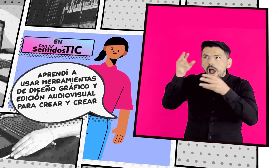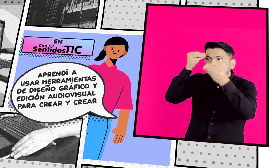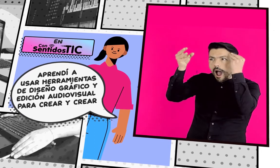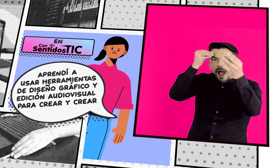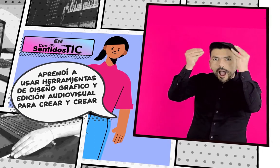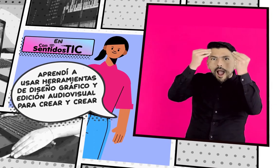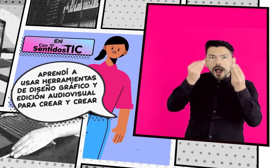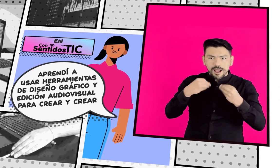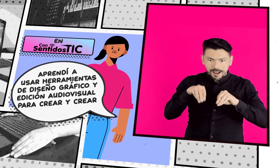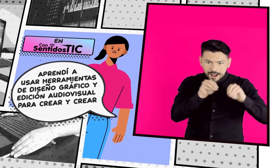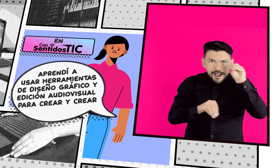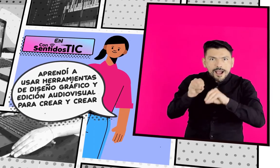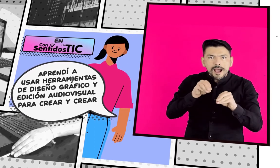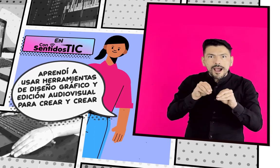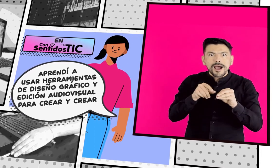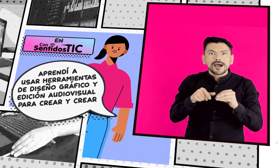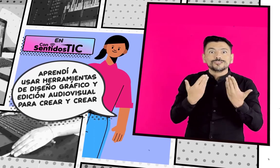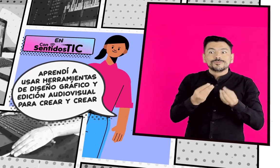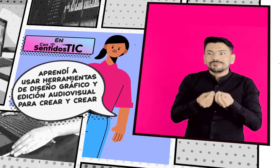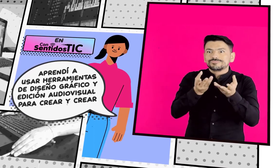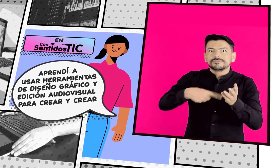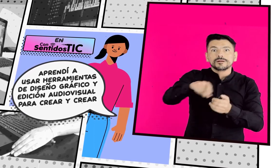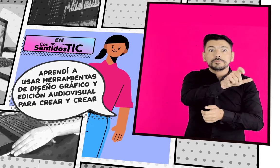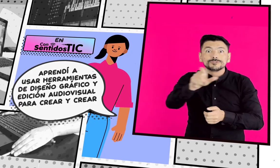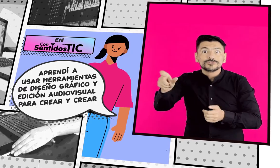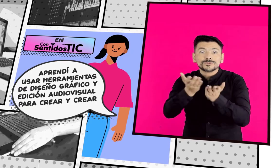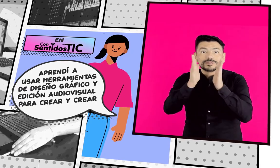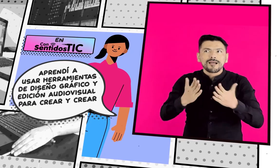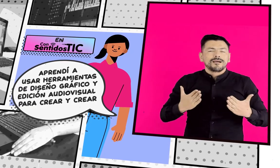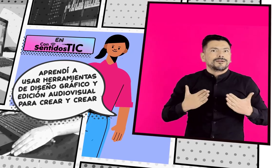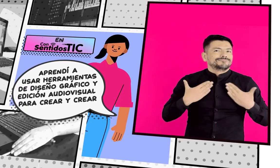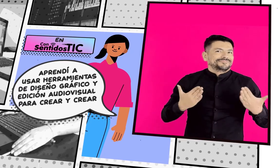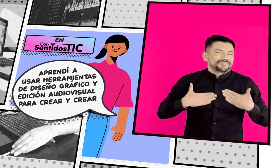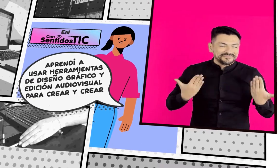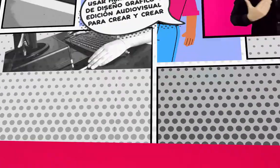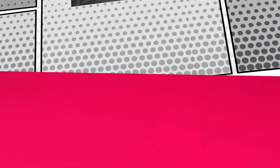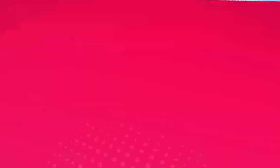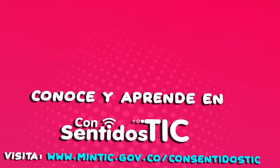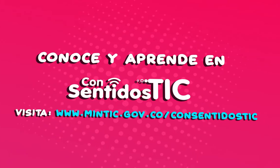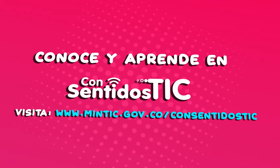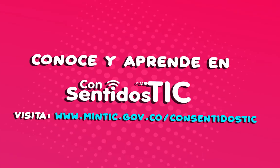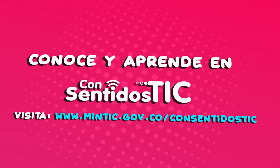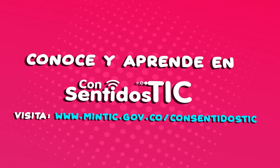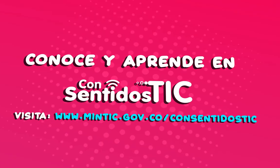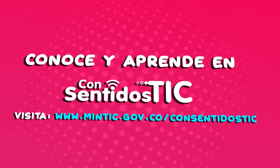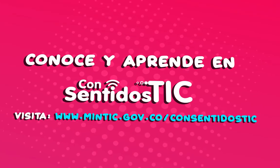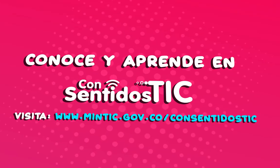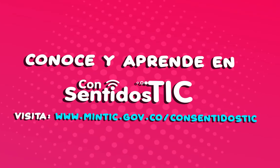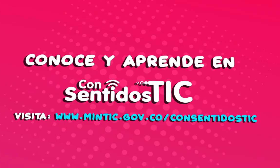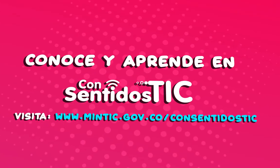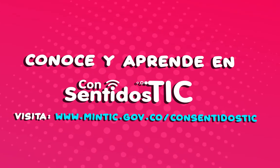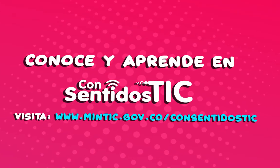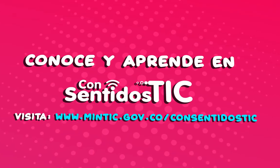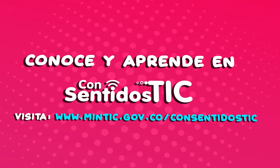ayudado a continuar haciendo de sus clases espacios de diversión. Conoce y aprende en